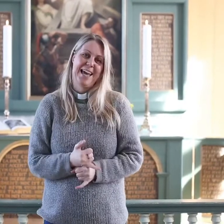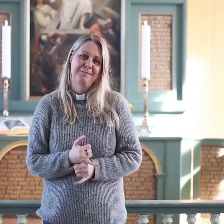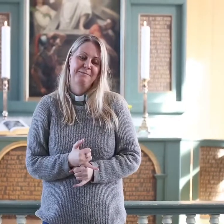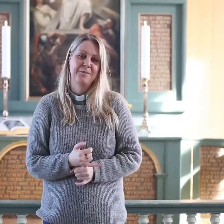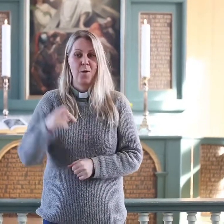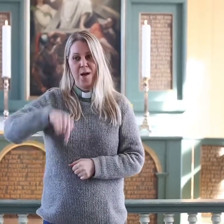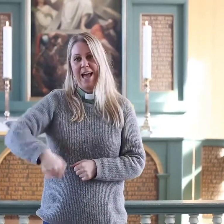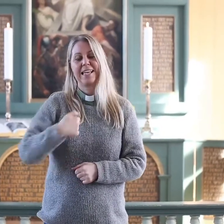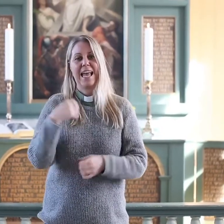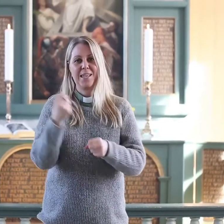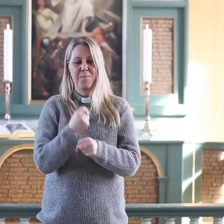Jeg jobber her.